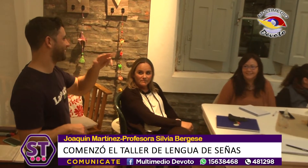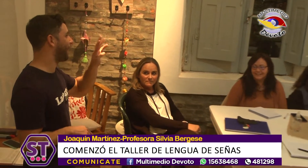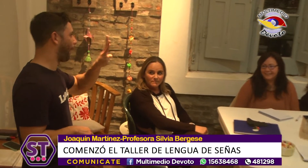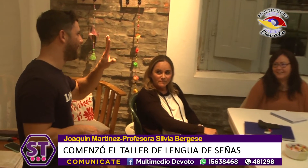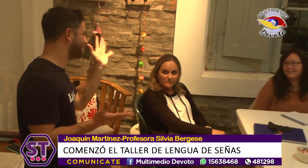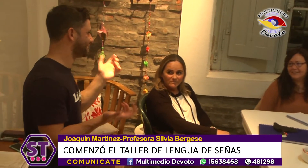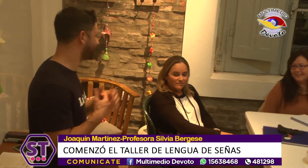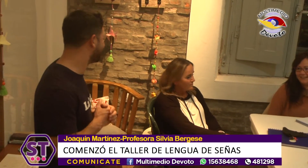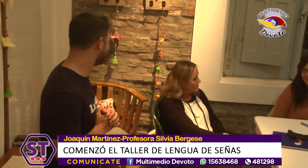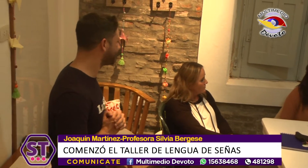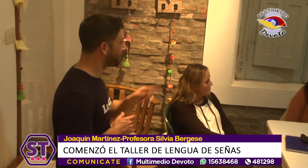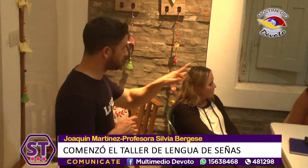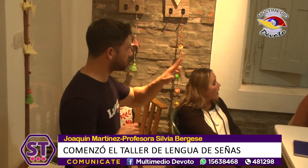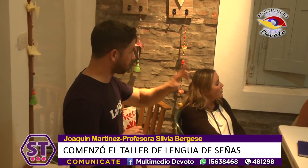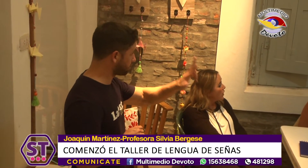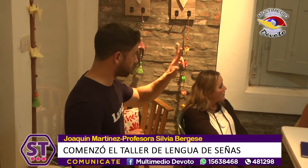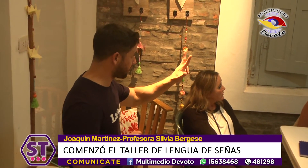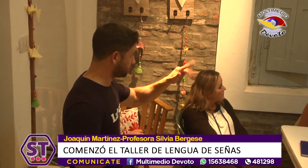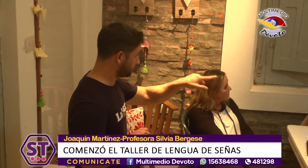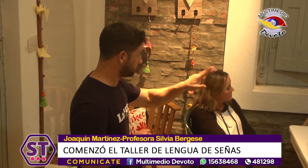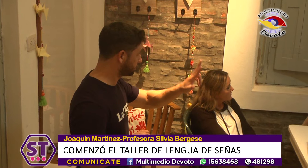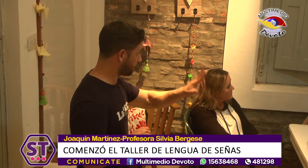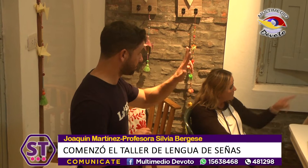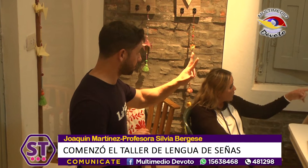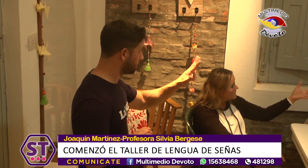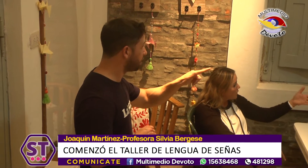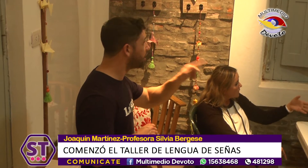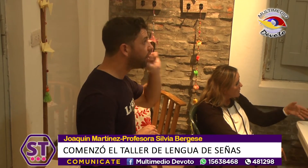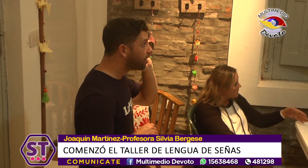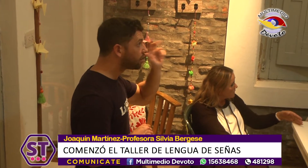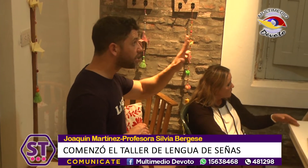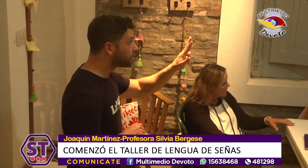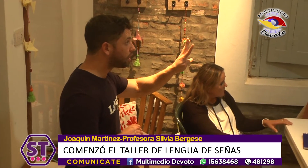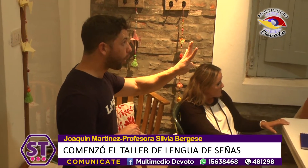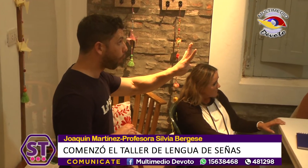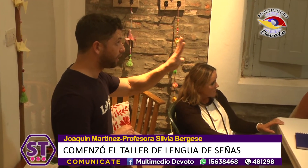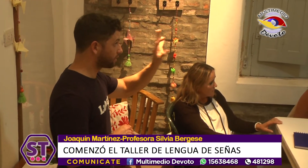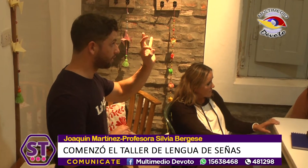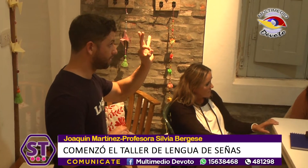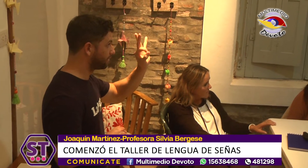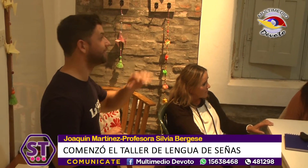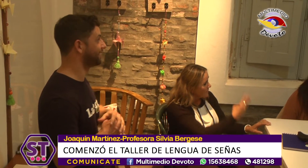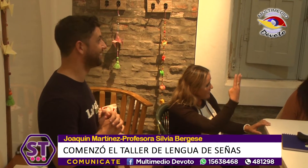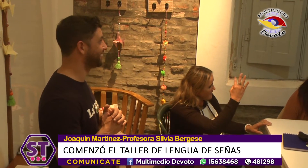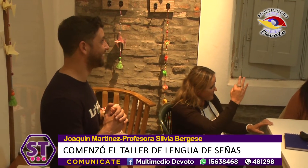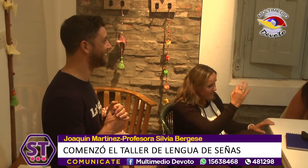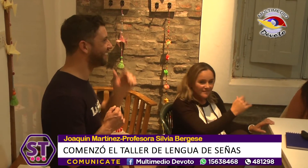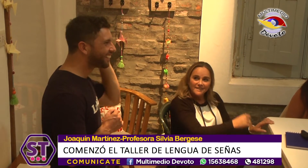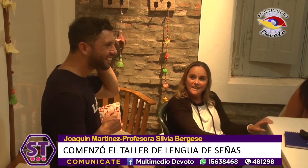¿Qué? Bueno, en seis meses. ¿Qué aprendemos? ¿Qué aprendemos? Aparte, una forma de practicar todas las cuestiones de comunicación. La